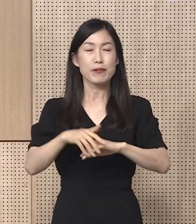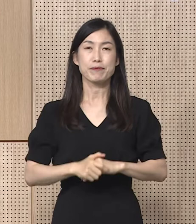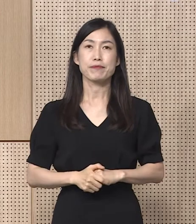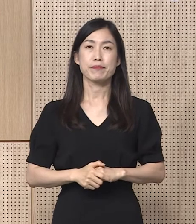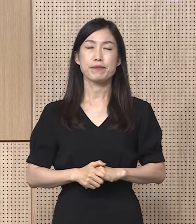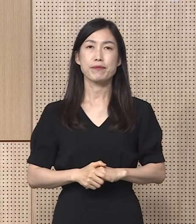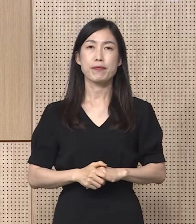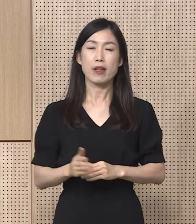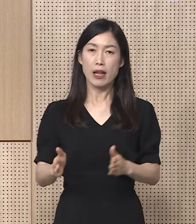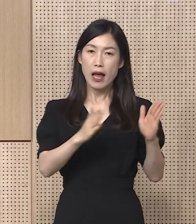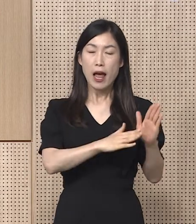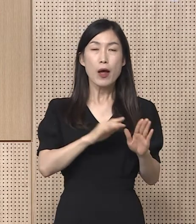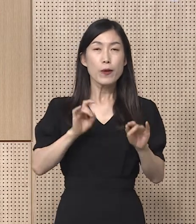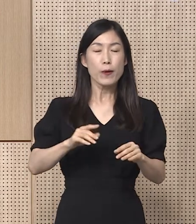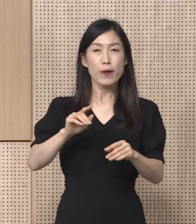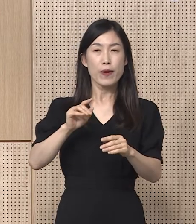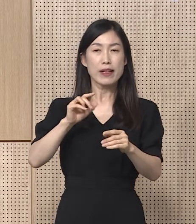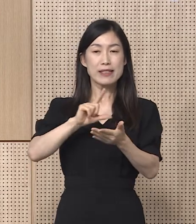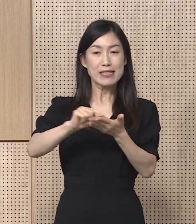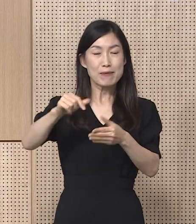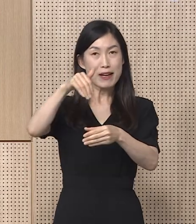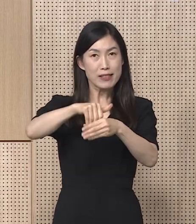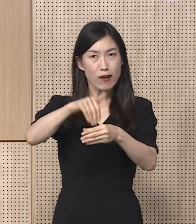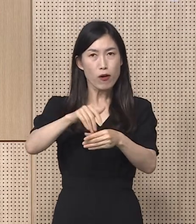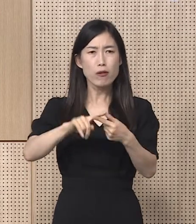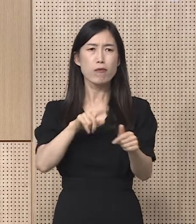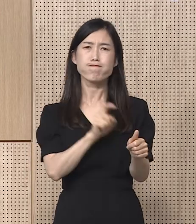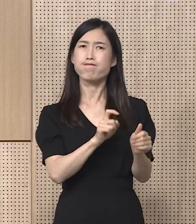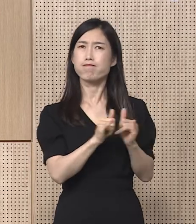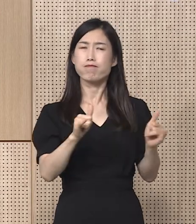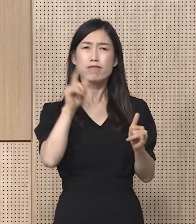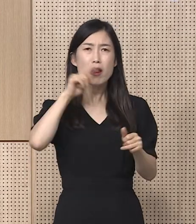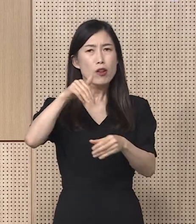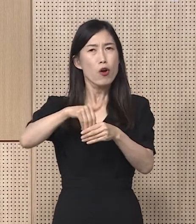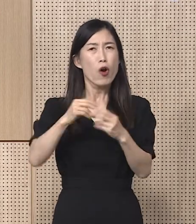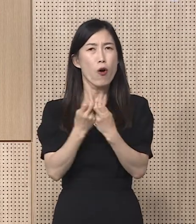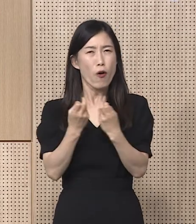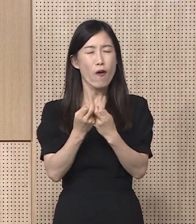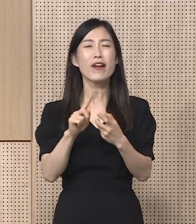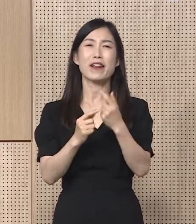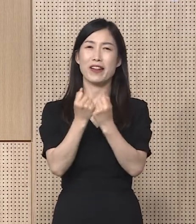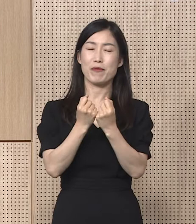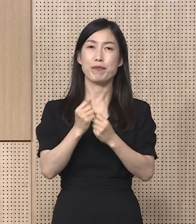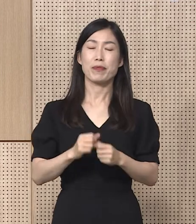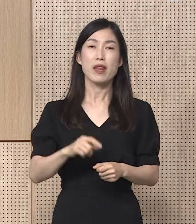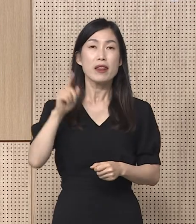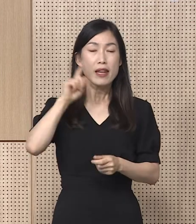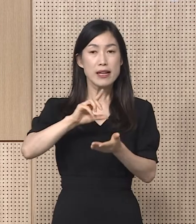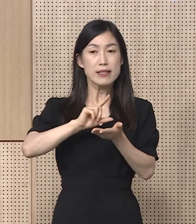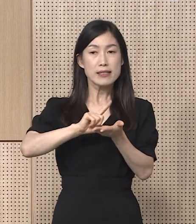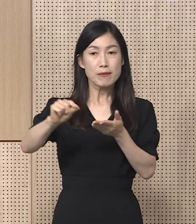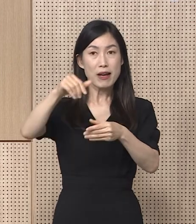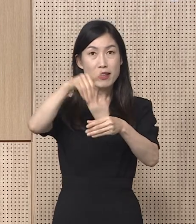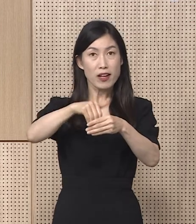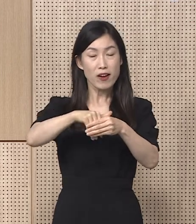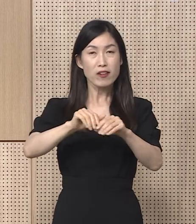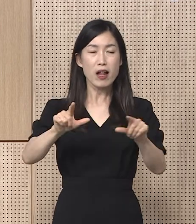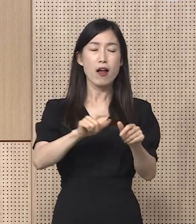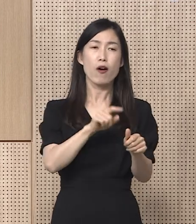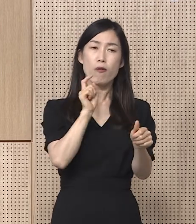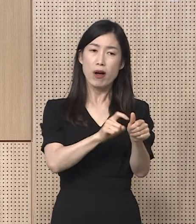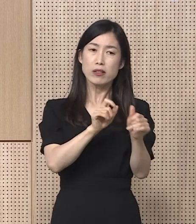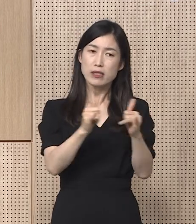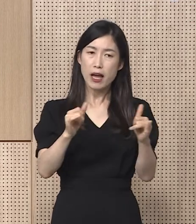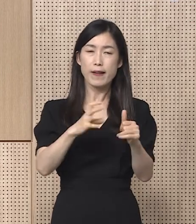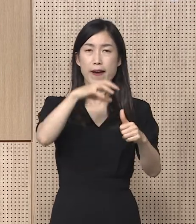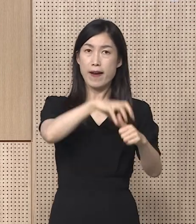다음은 지방선거 확진자, 격리자 투표 안내입니다. 지방선거 1인 내일 확진자와 격리자는